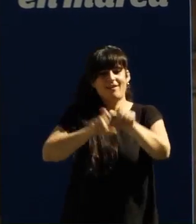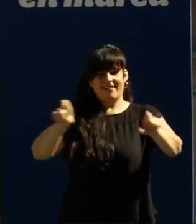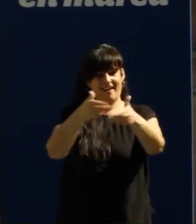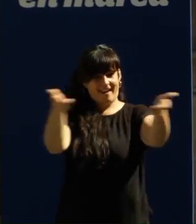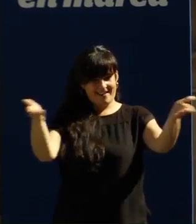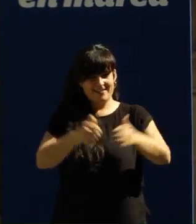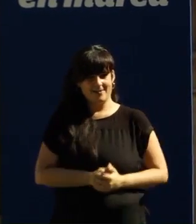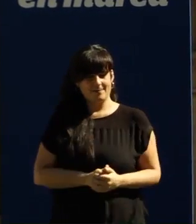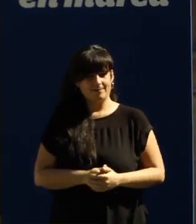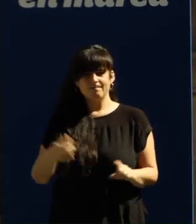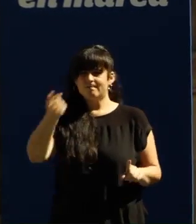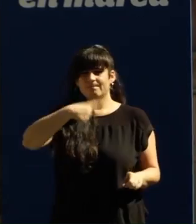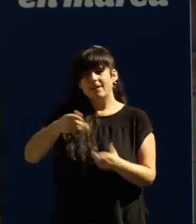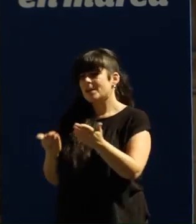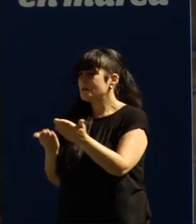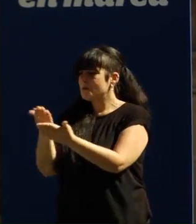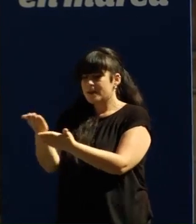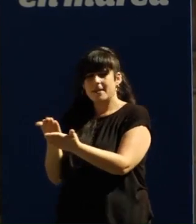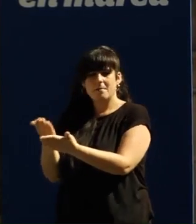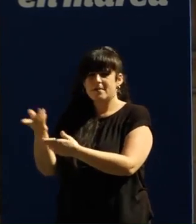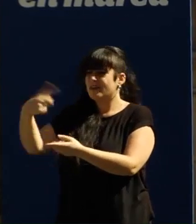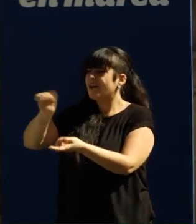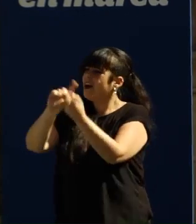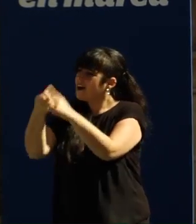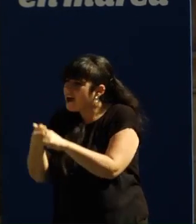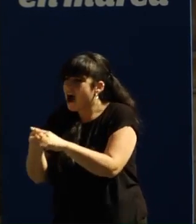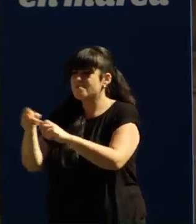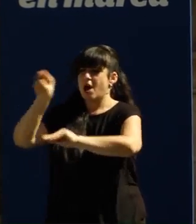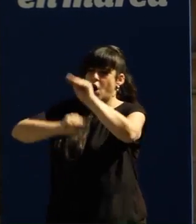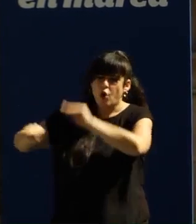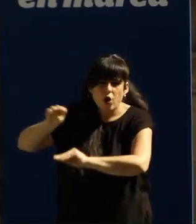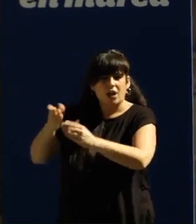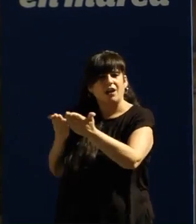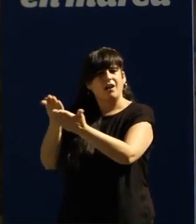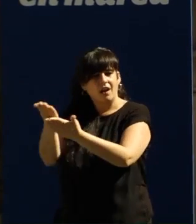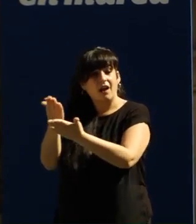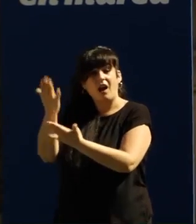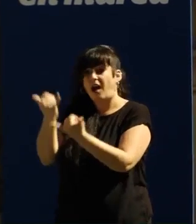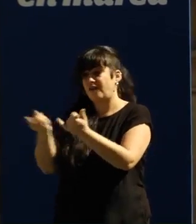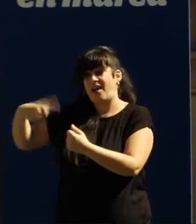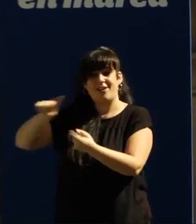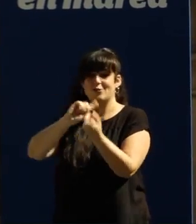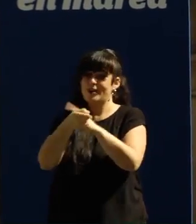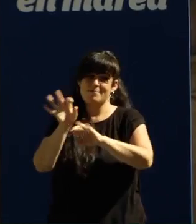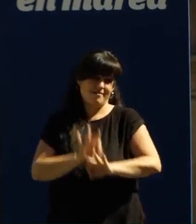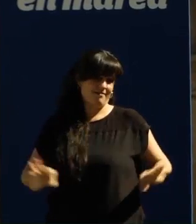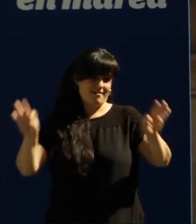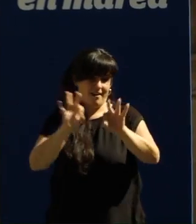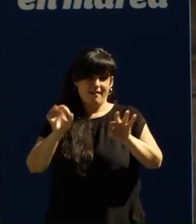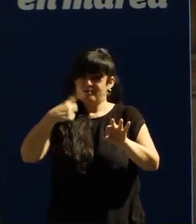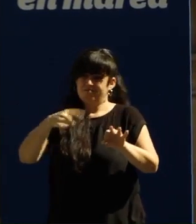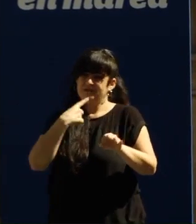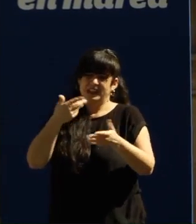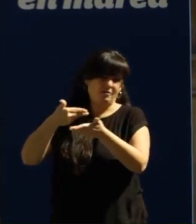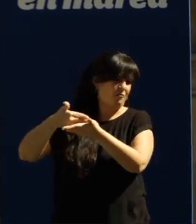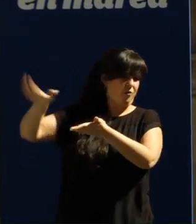estivemos moitos anos pedindo xes que cambiaran moitos anos pedindo xes que corresiran e eles non cambiaron agora xes decimos que se fagan a un lado